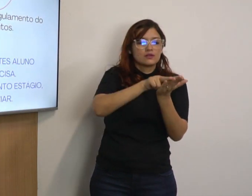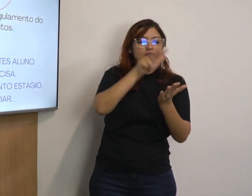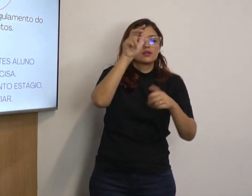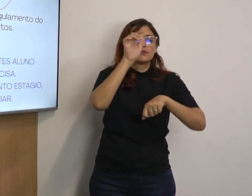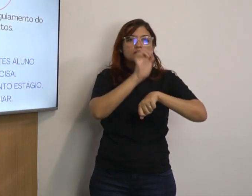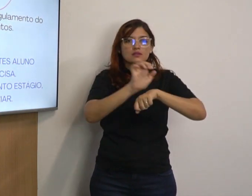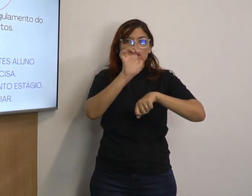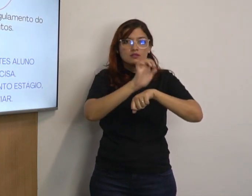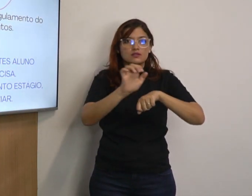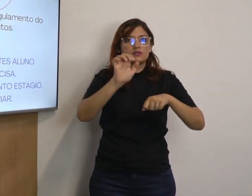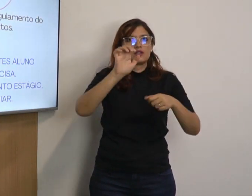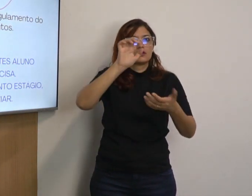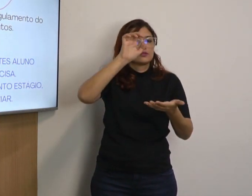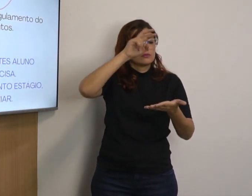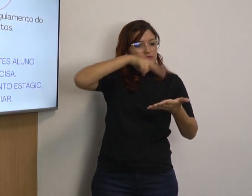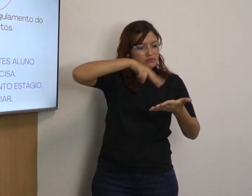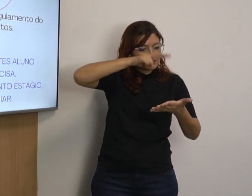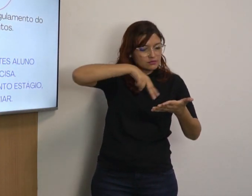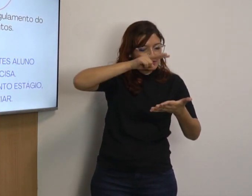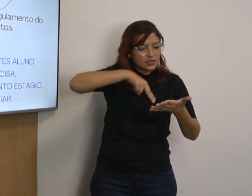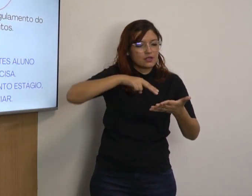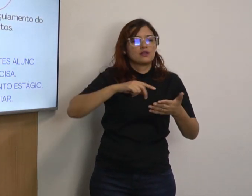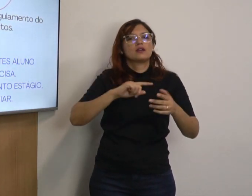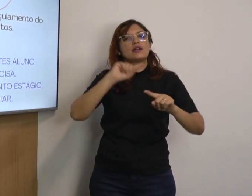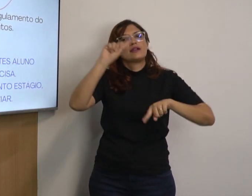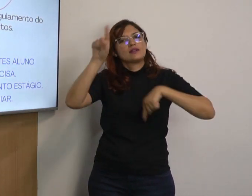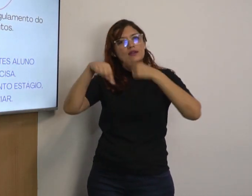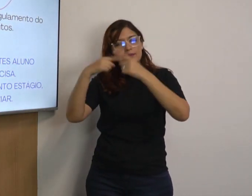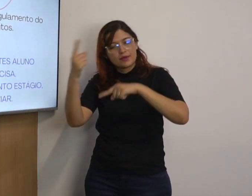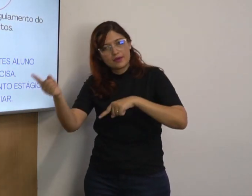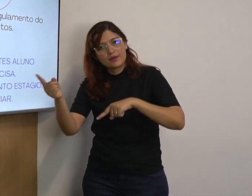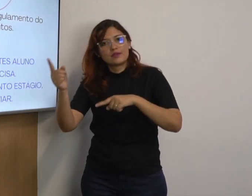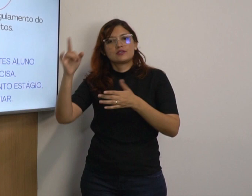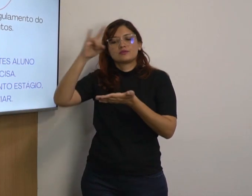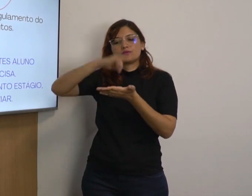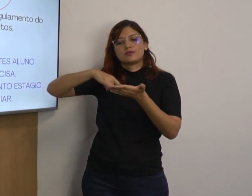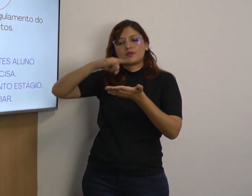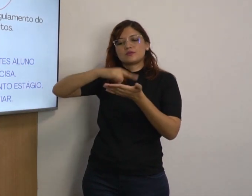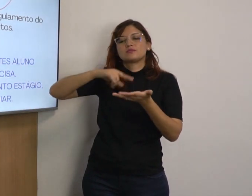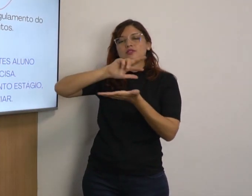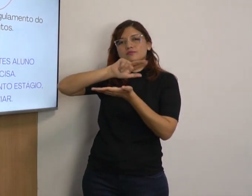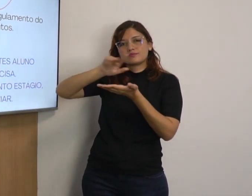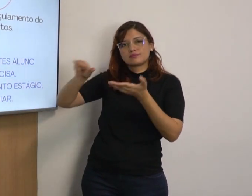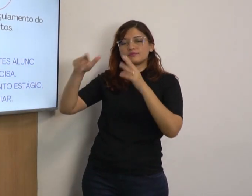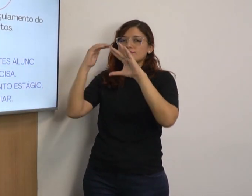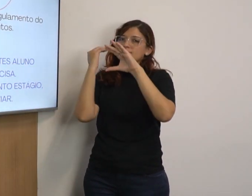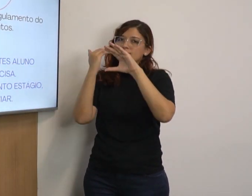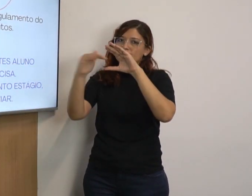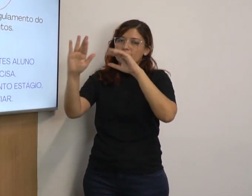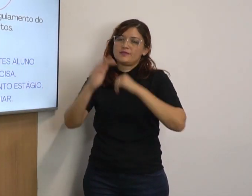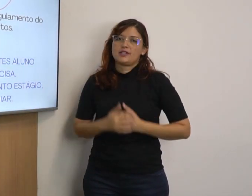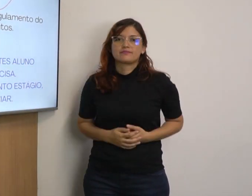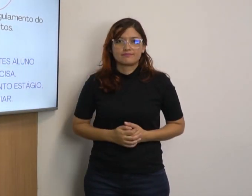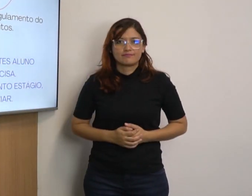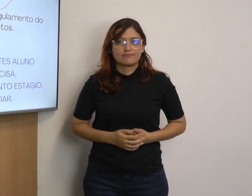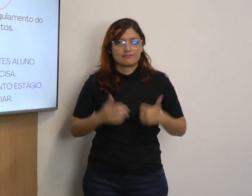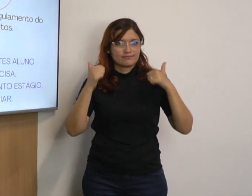Primeiro, regulamento de estágio. Ler. Depois, documento vários. Enviar.